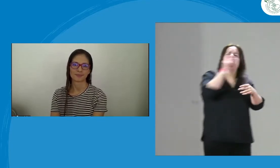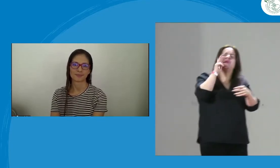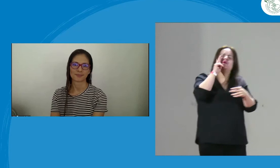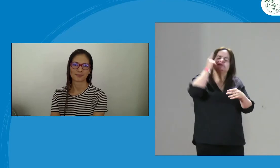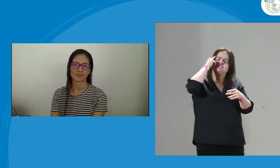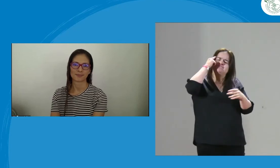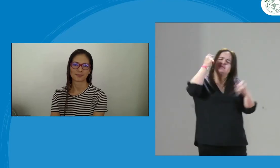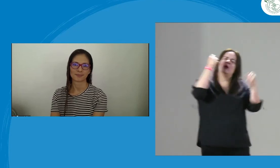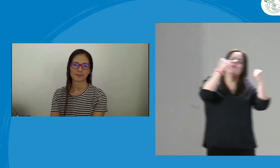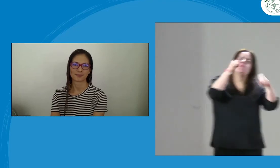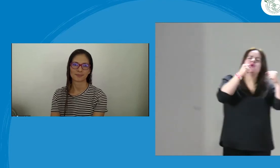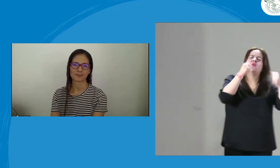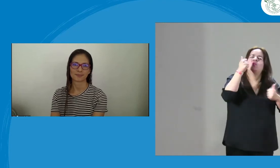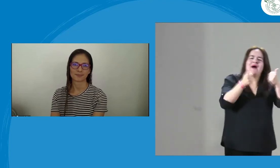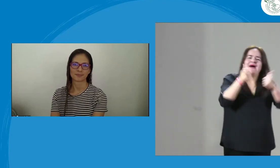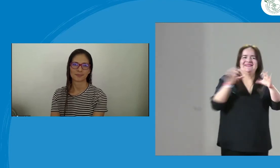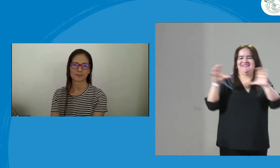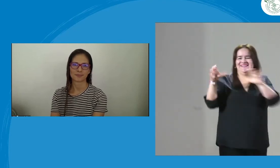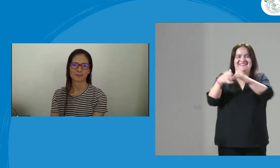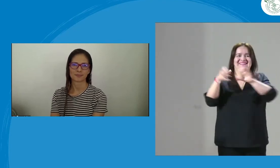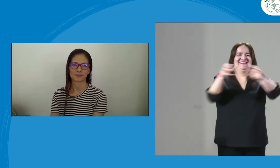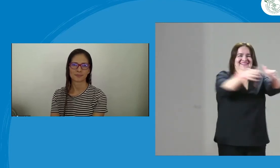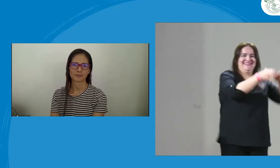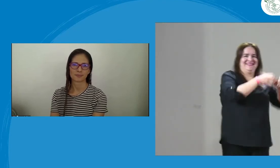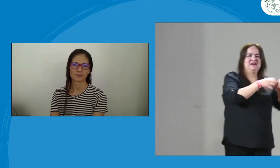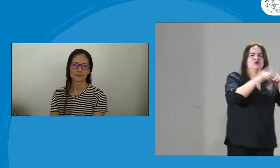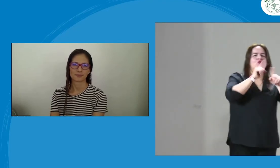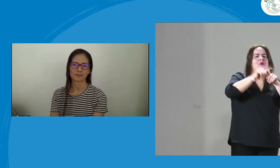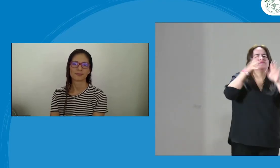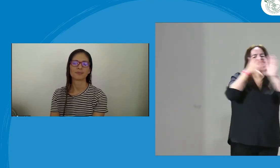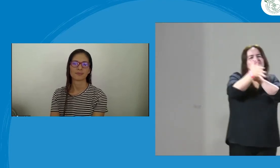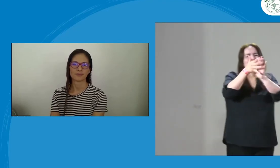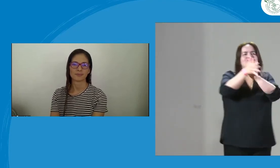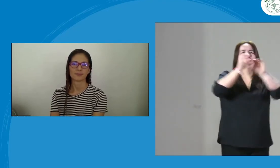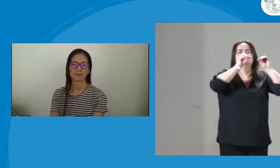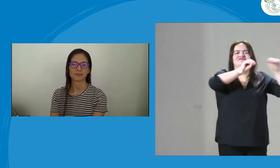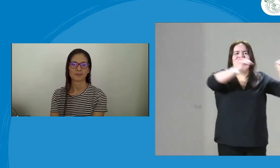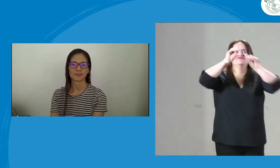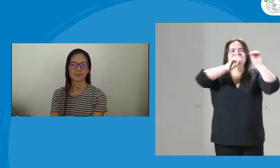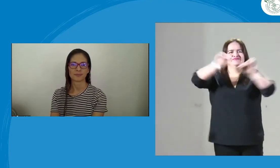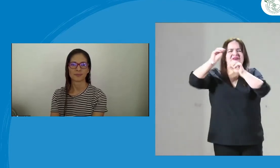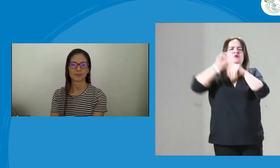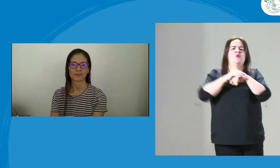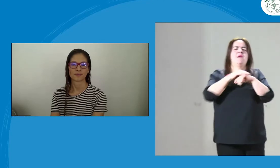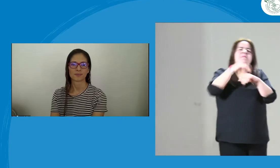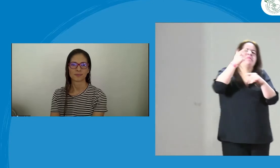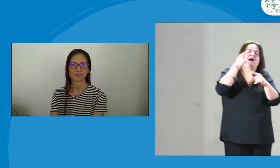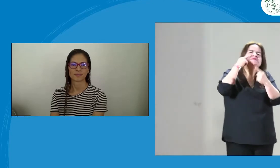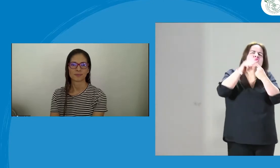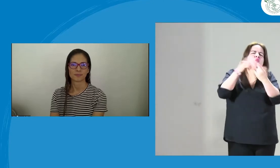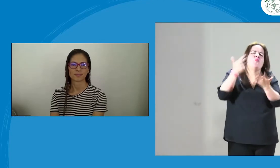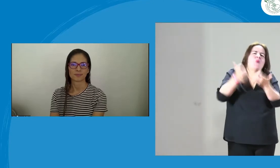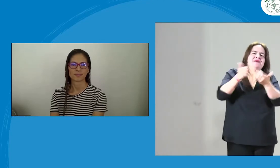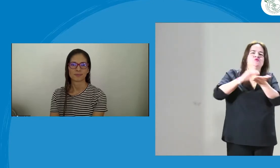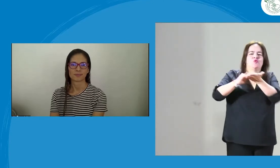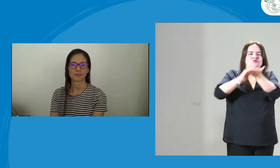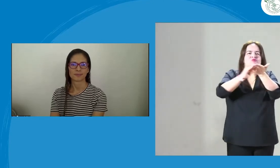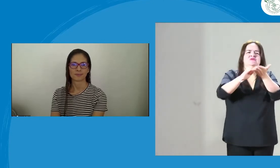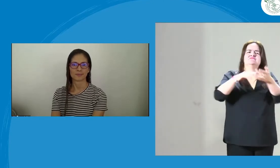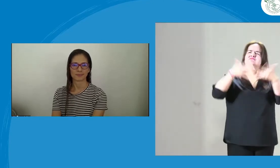y esa información debería ser en igualdad de condiciones para todas las mujeres sordas de Colombia. Bien, ahora mencionas cómo vamos a hacer un